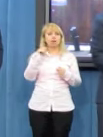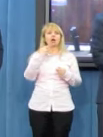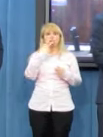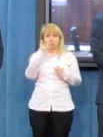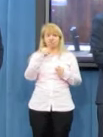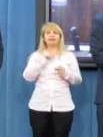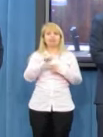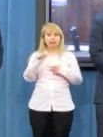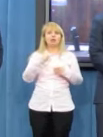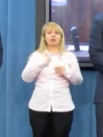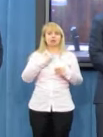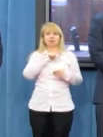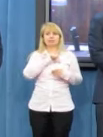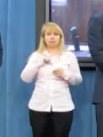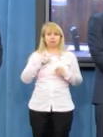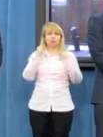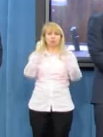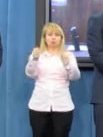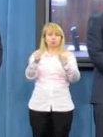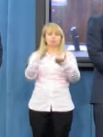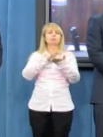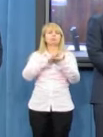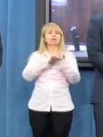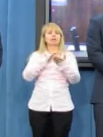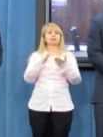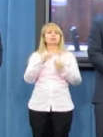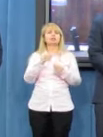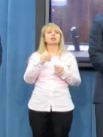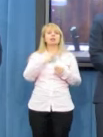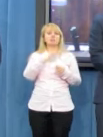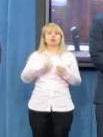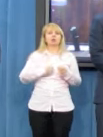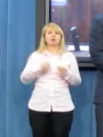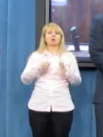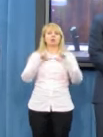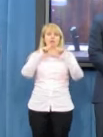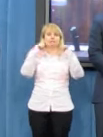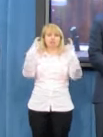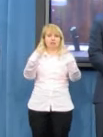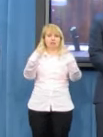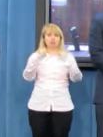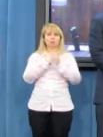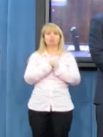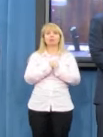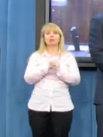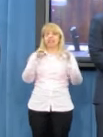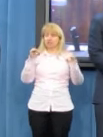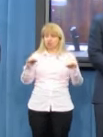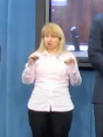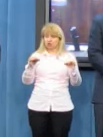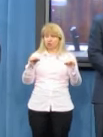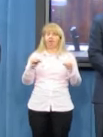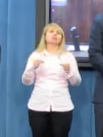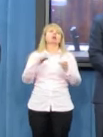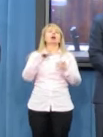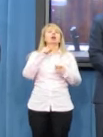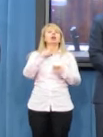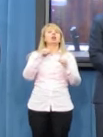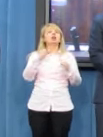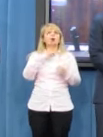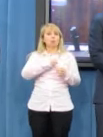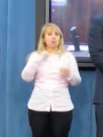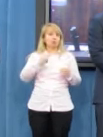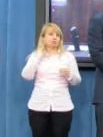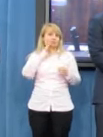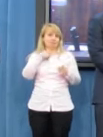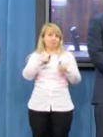ręce wicemarszałka Sejmu. W dniu dzisiejszym pani poseł Brzygłocka na konferencji, o której pani relator wspomniała,